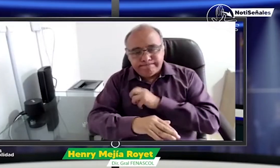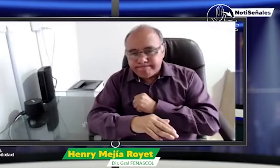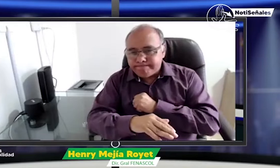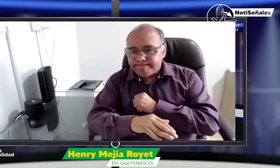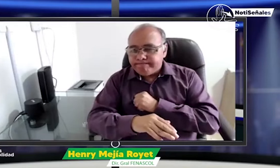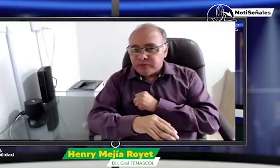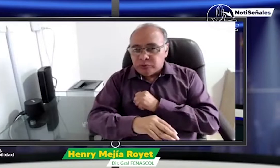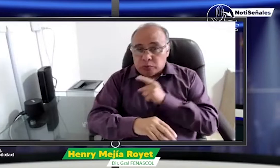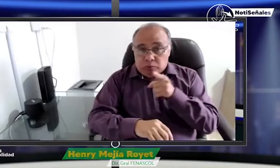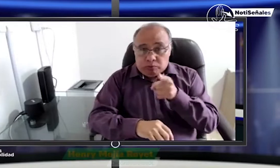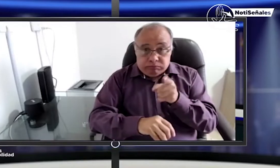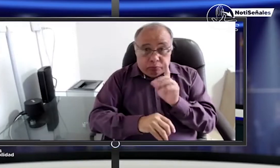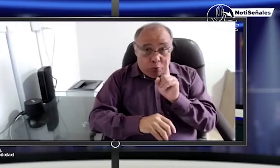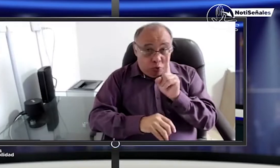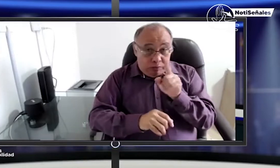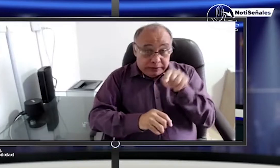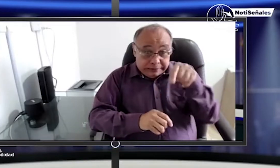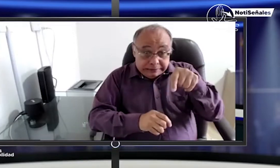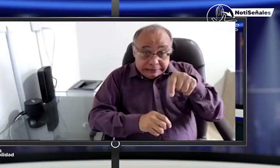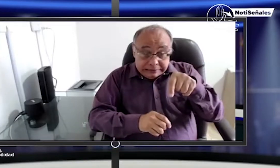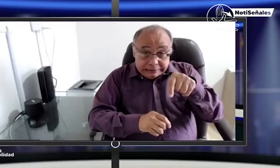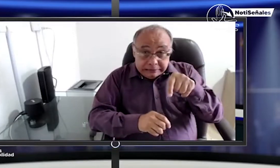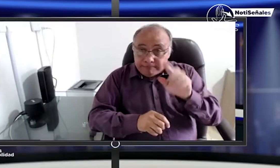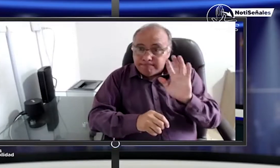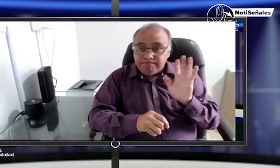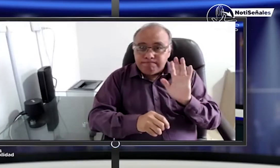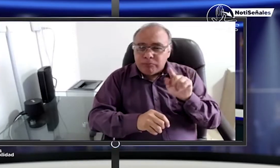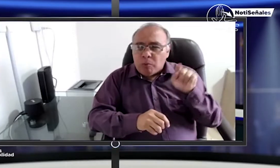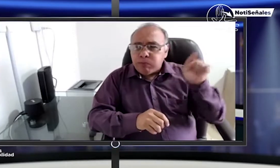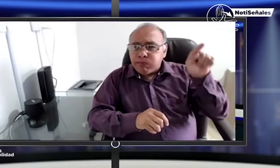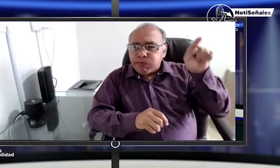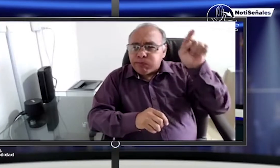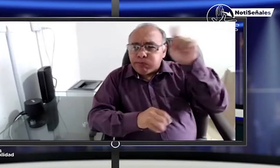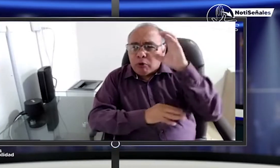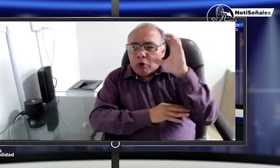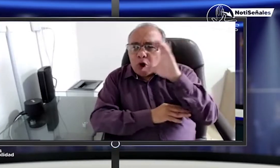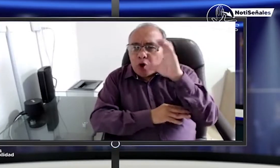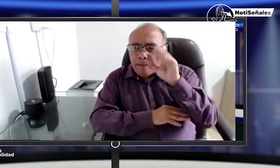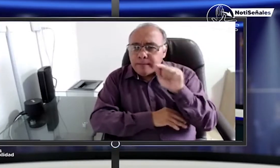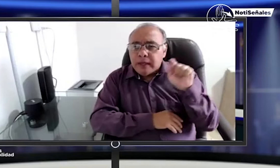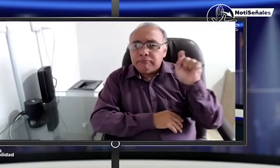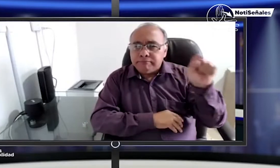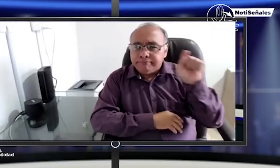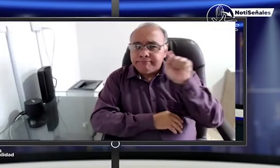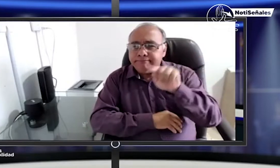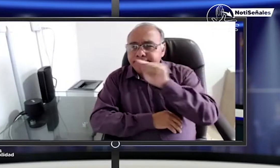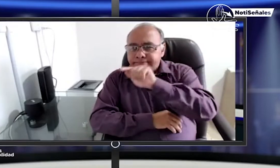en dos municipios del Cesar. Una situación que nos tiene sumamente tristes y que creemos que no